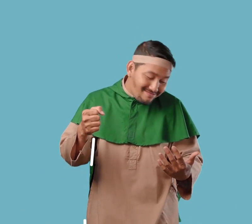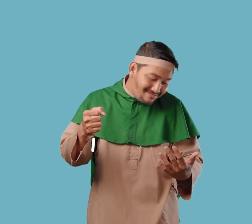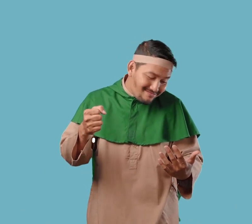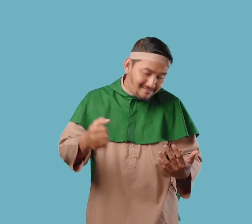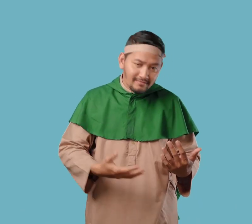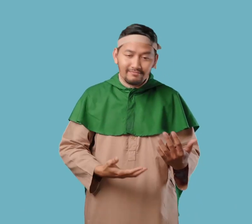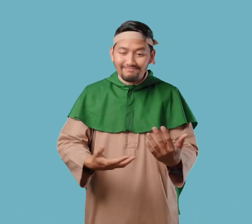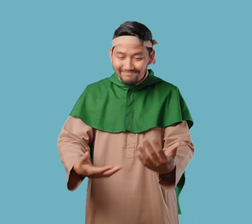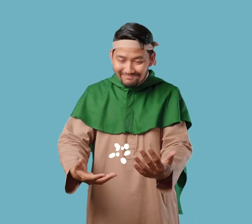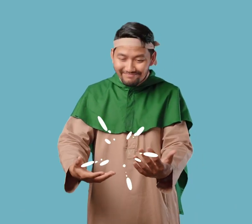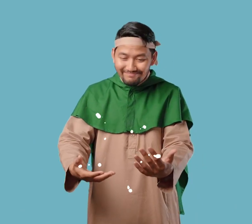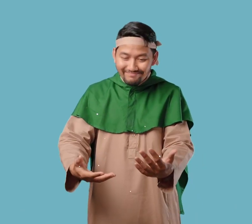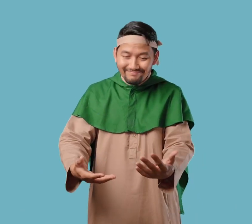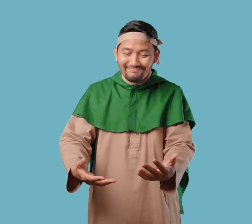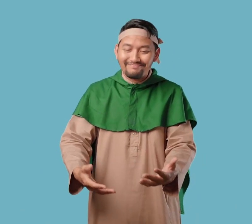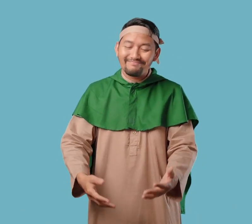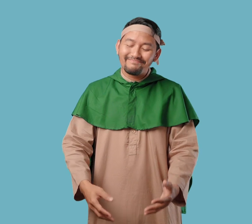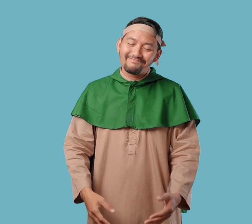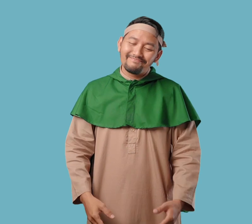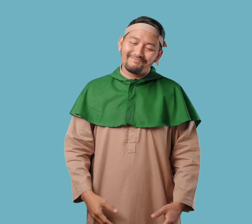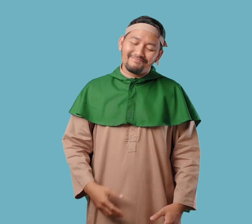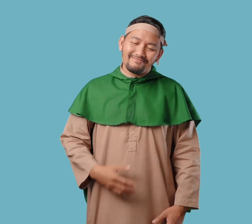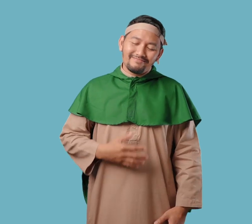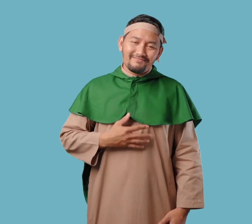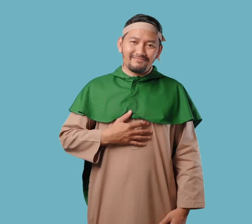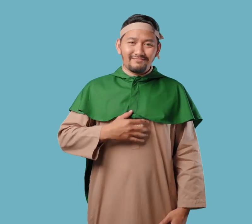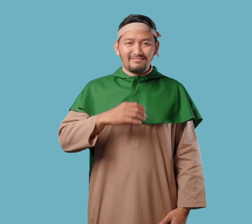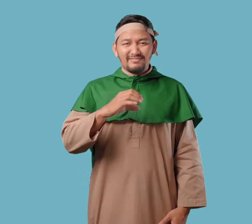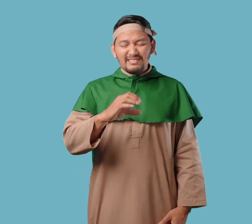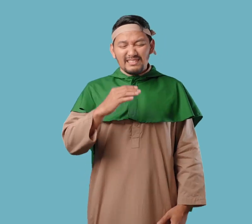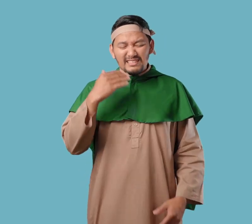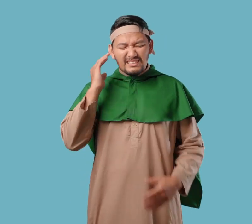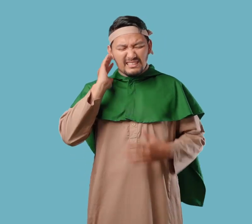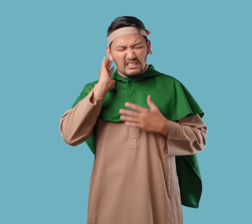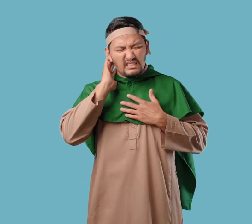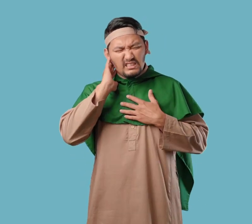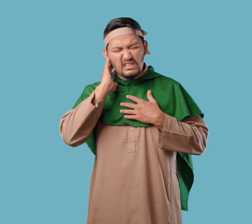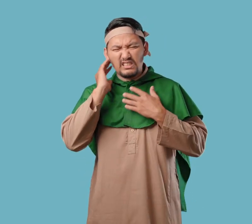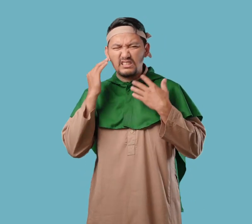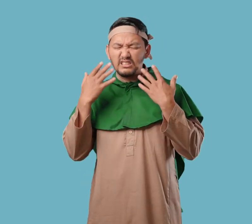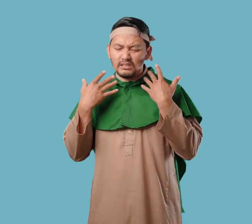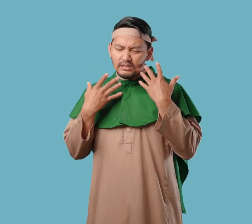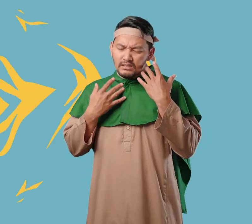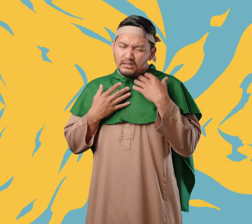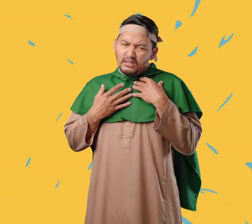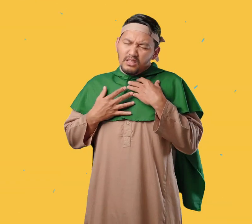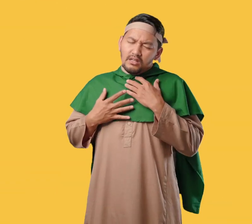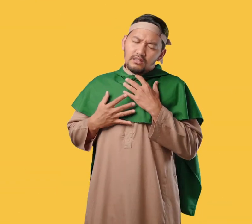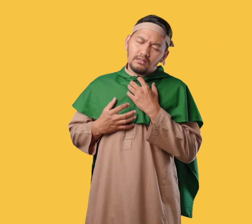diasuh, dirawat Dan dibesarkan dengan penuh kasih sayang Suatu saat ketika Nabi Muhammad masih